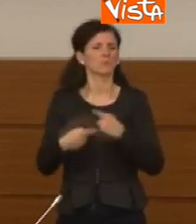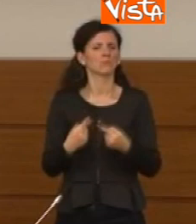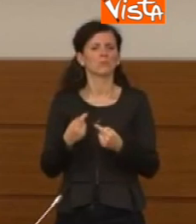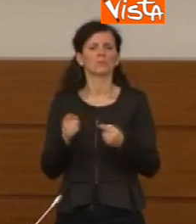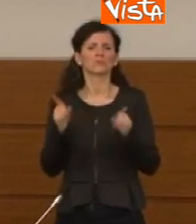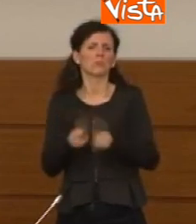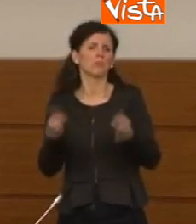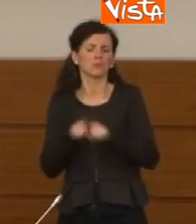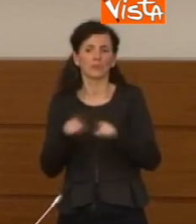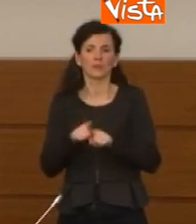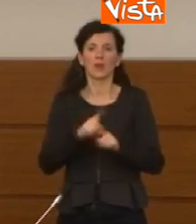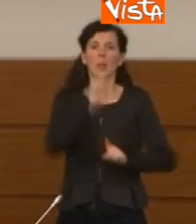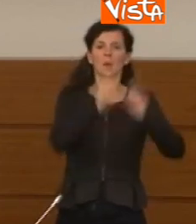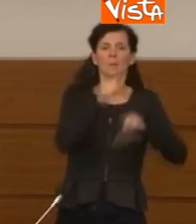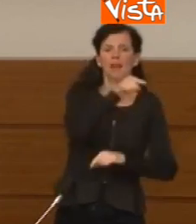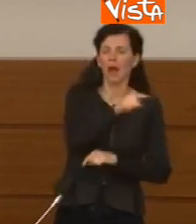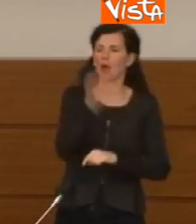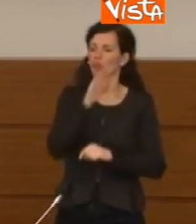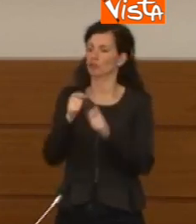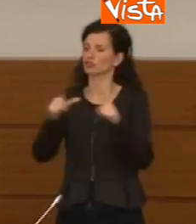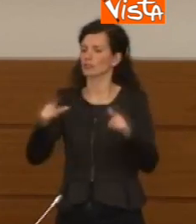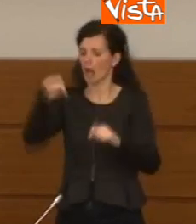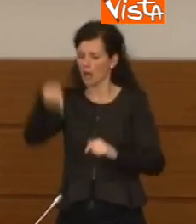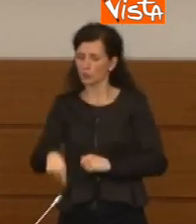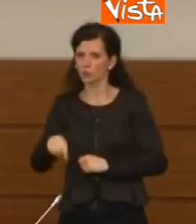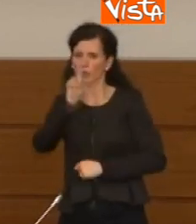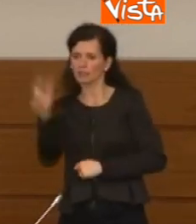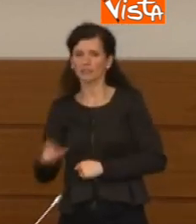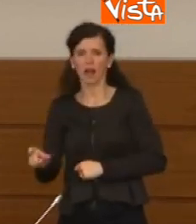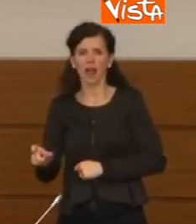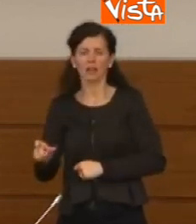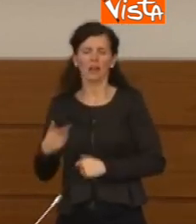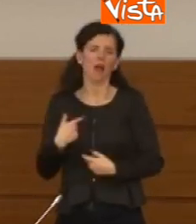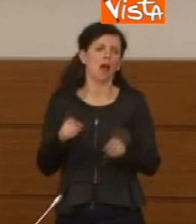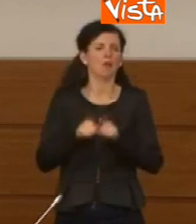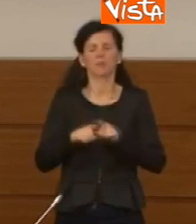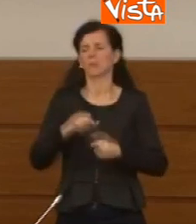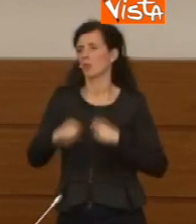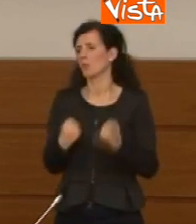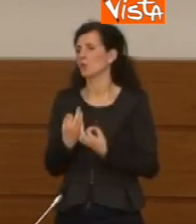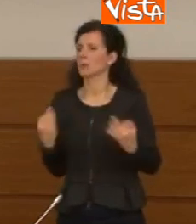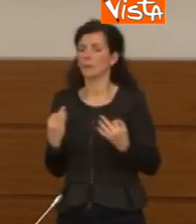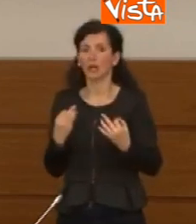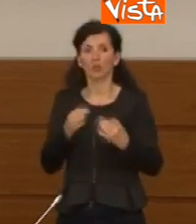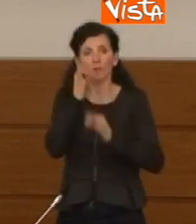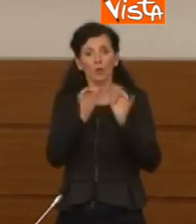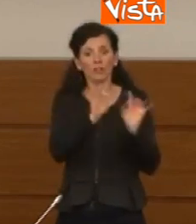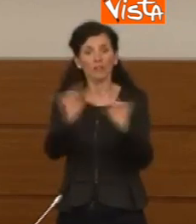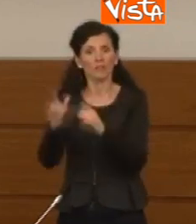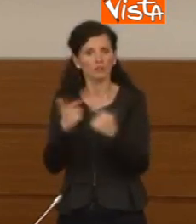che lo facciamo in un'altra città del centro del sud Italia, non è che il virus non circola, circolerà laddove